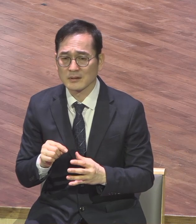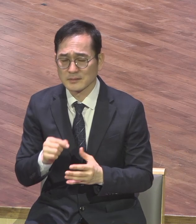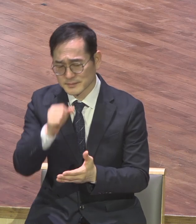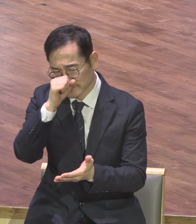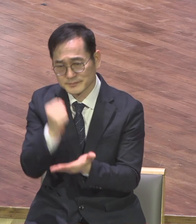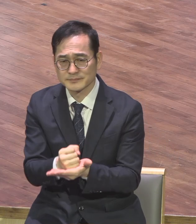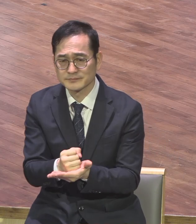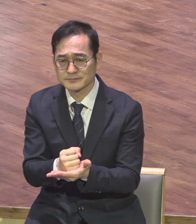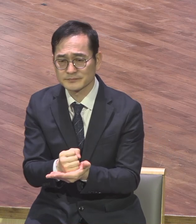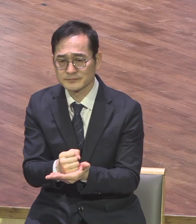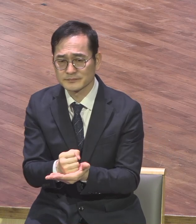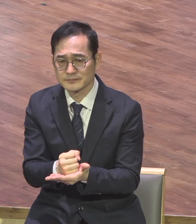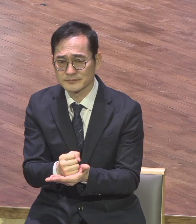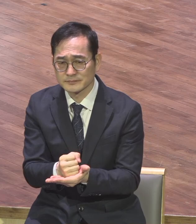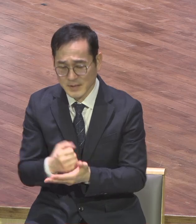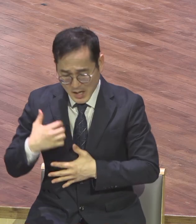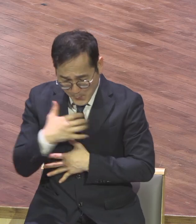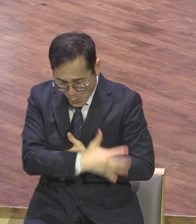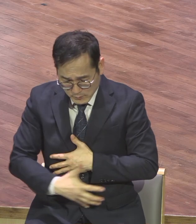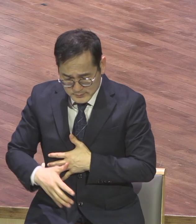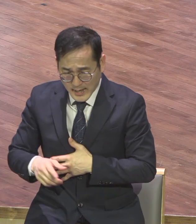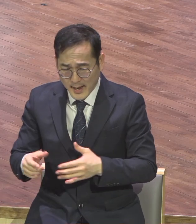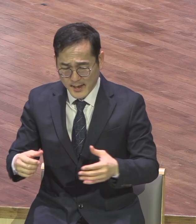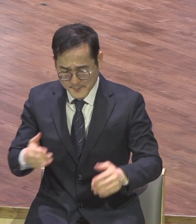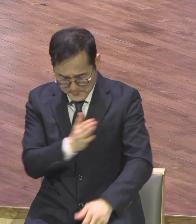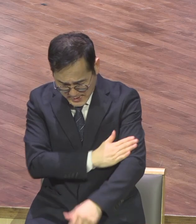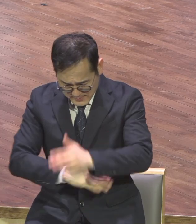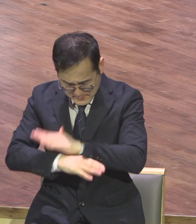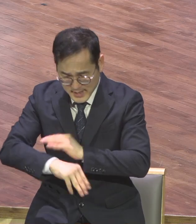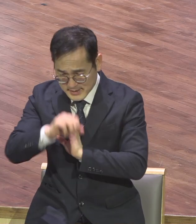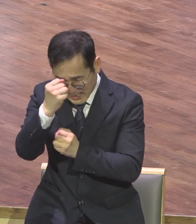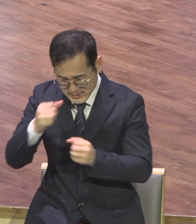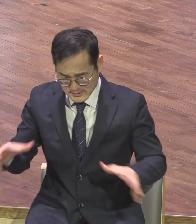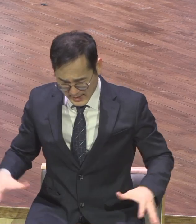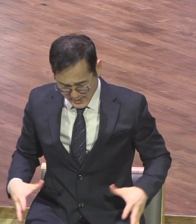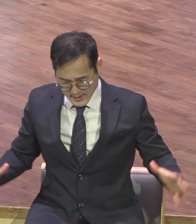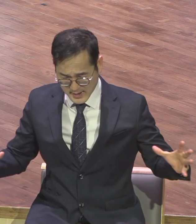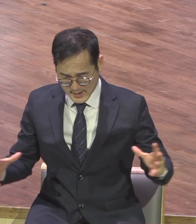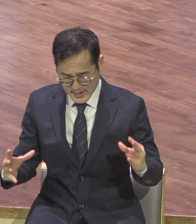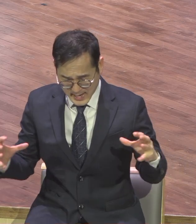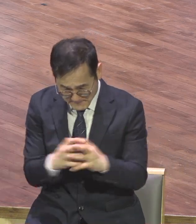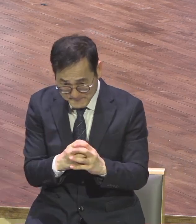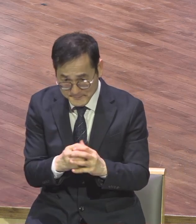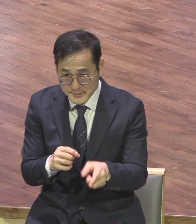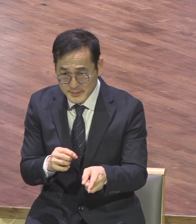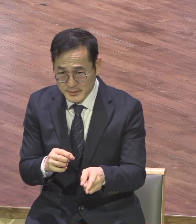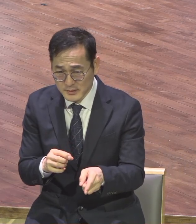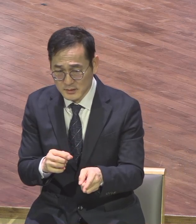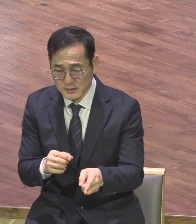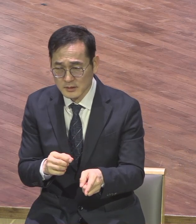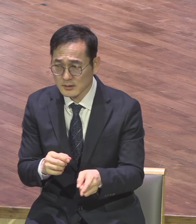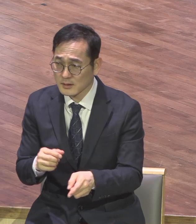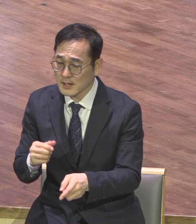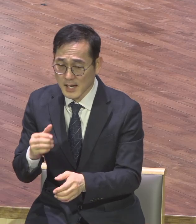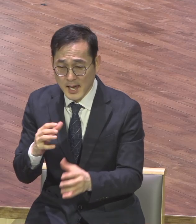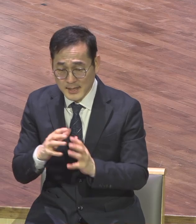하나님이세요 성령 하나님 그래서 성령도 한 분이시니 같은 한 분이 한 분